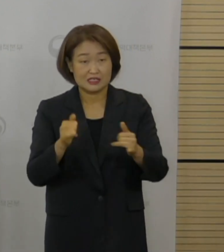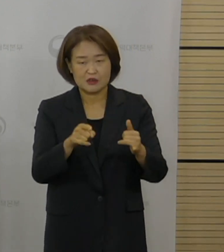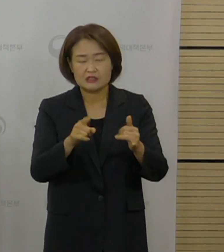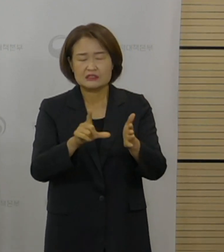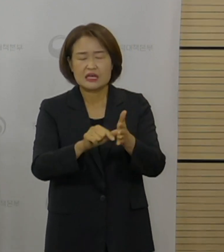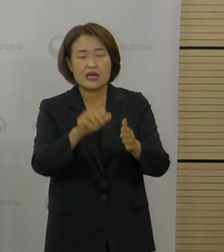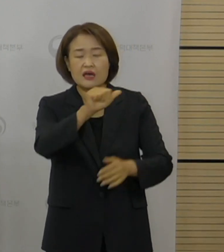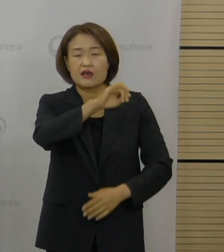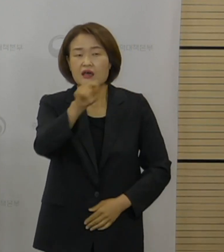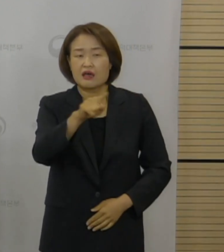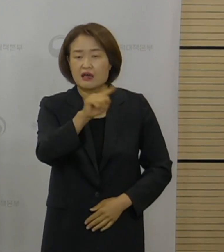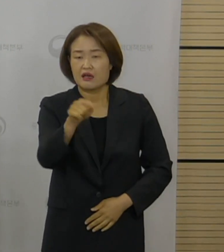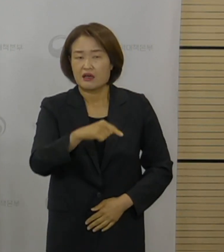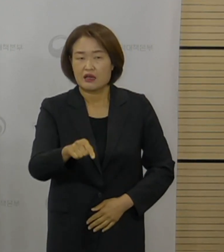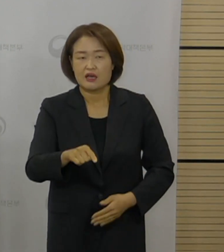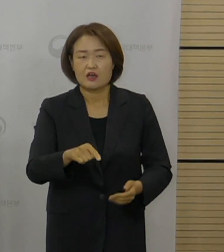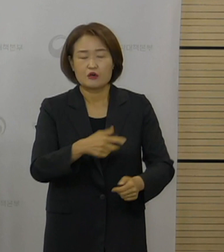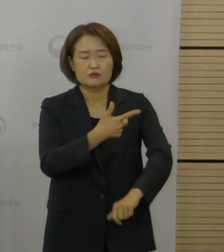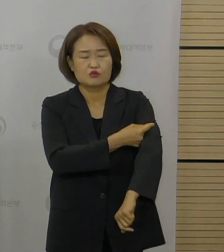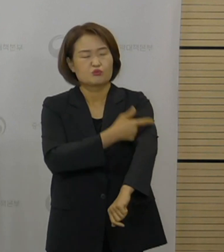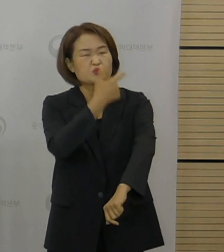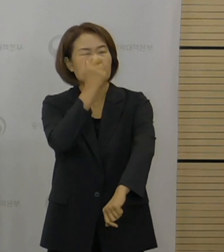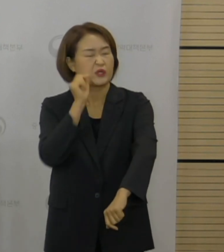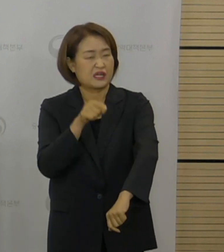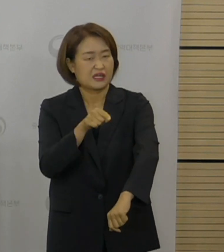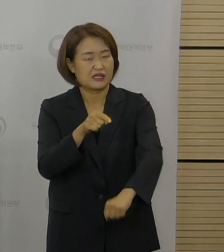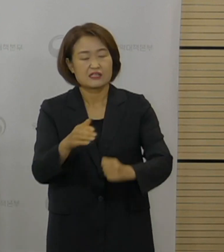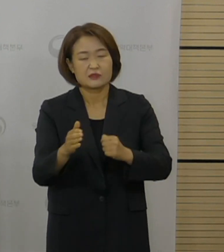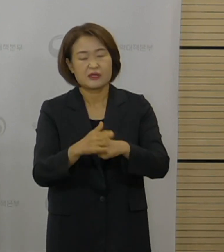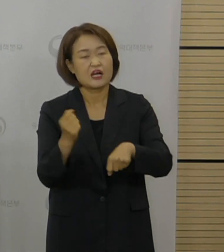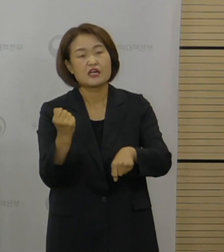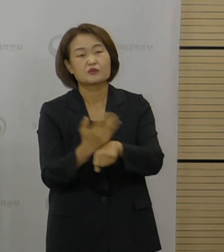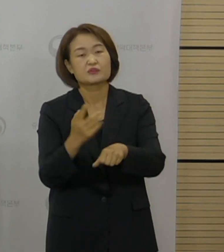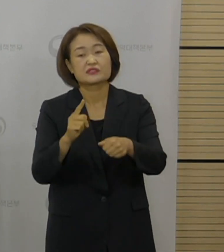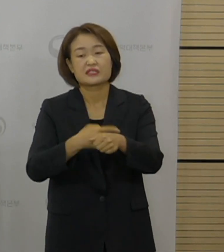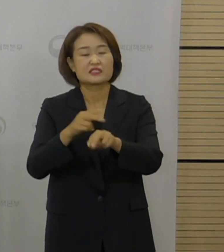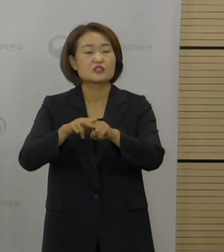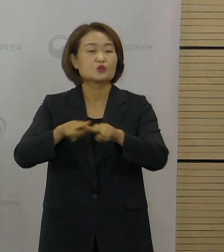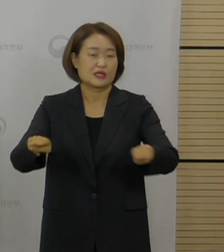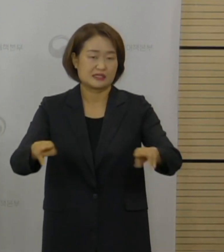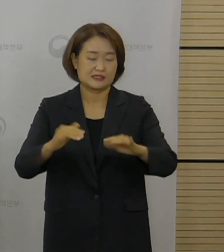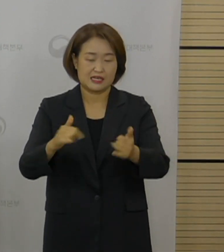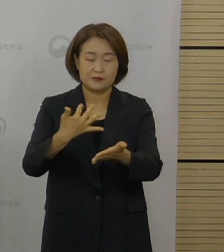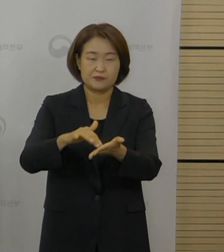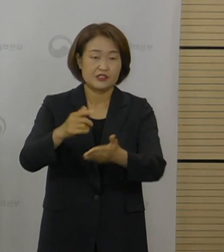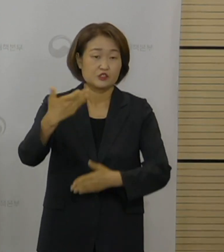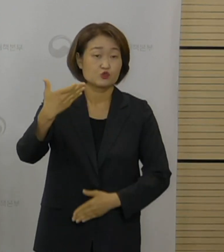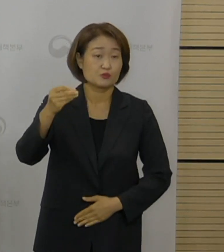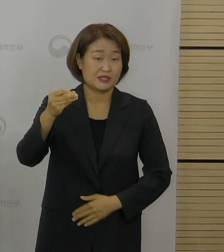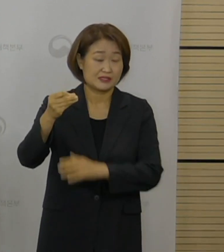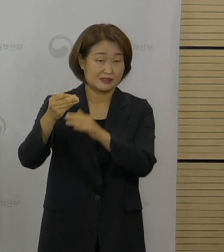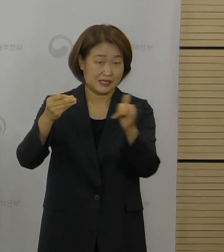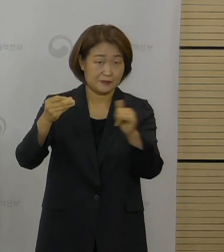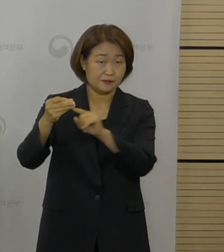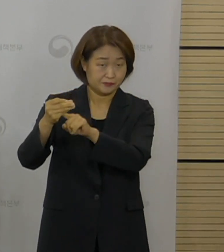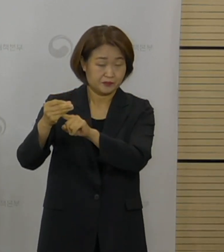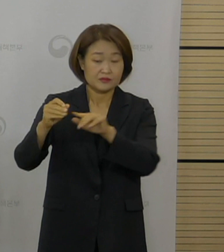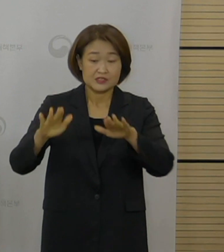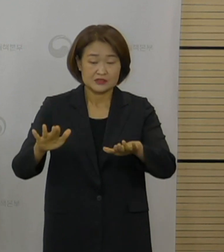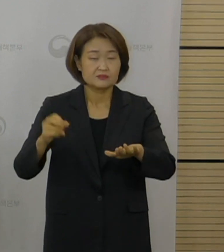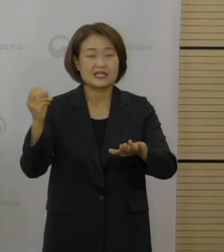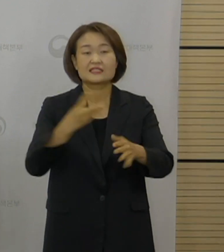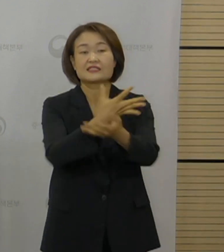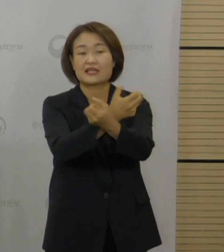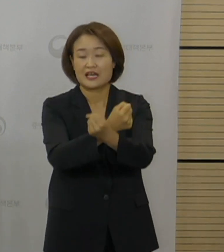6월 19일까지 접종을 못하셔서 해당 사유로 취소되신 분 19만 명에 대해서는 현재 예약을 진행 중에 있고